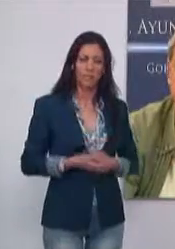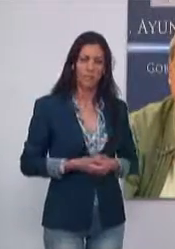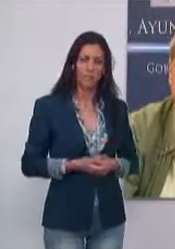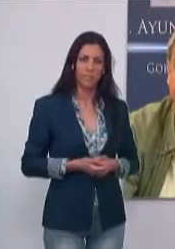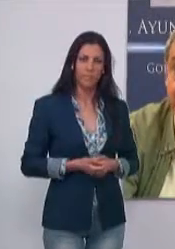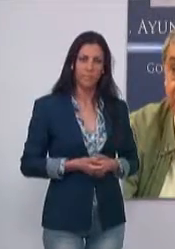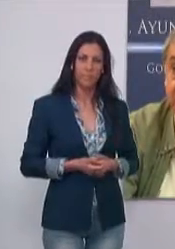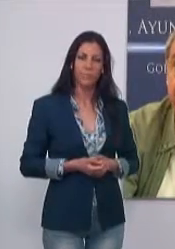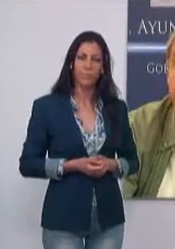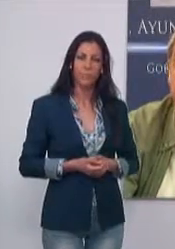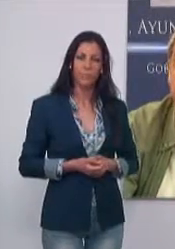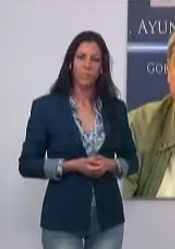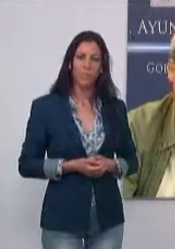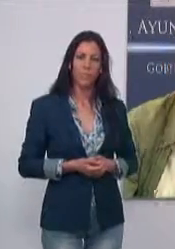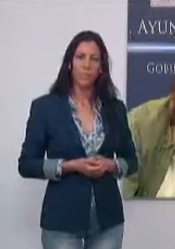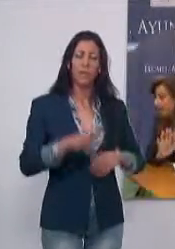las 9.